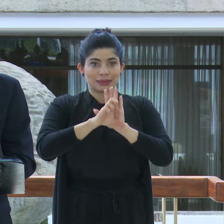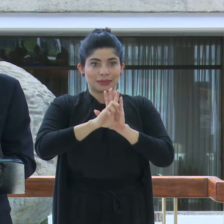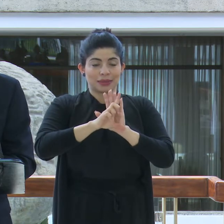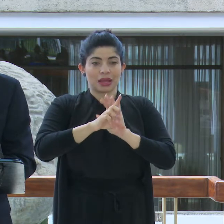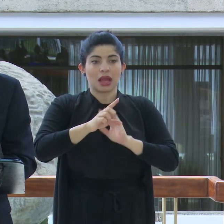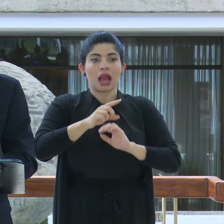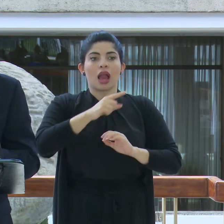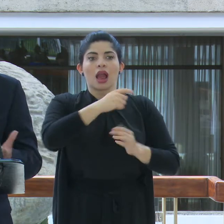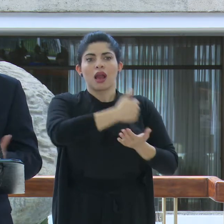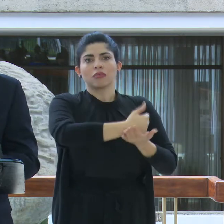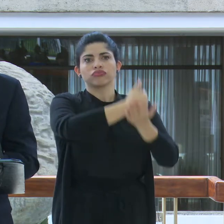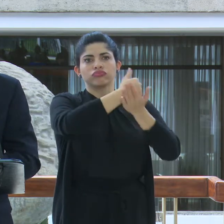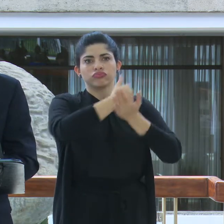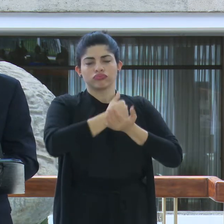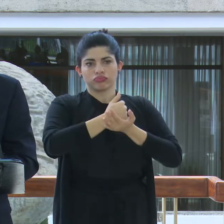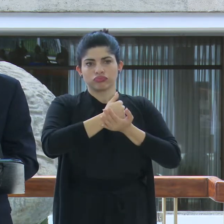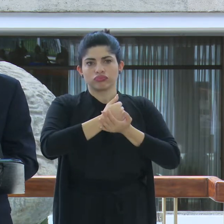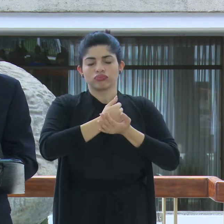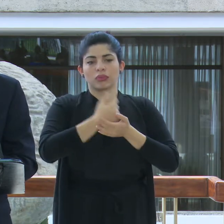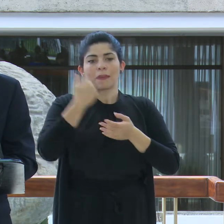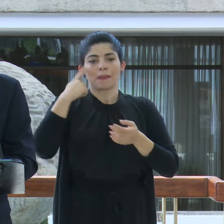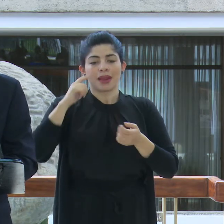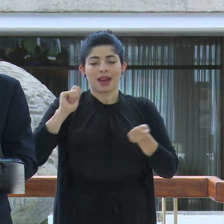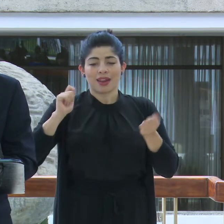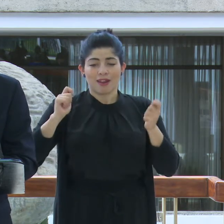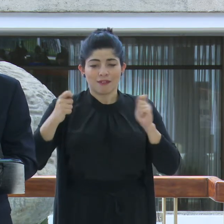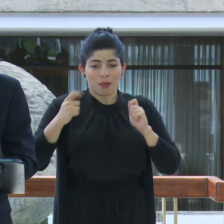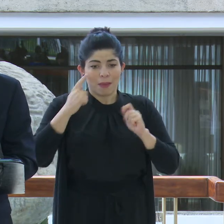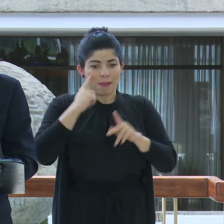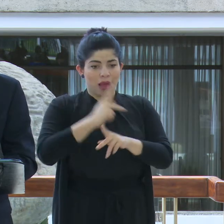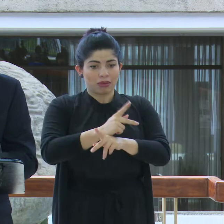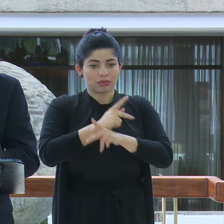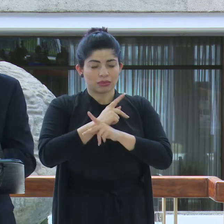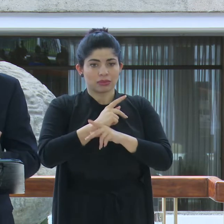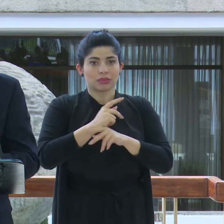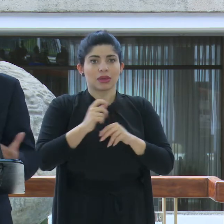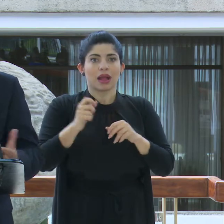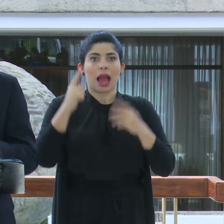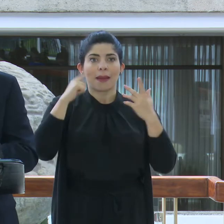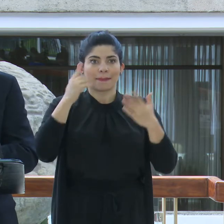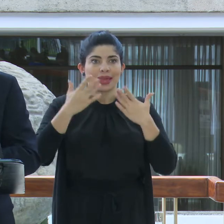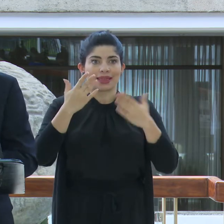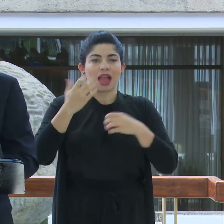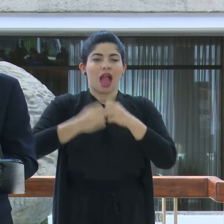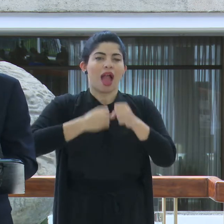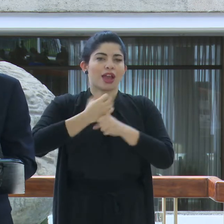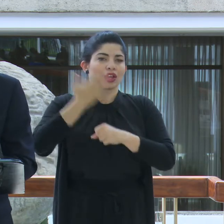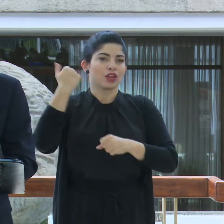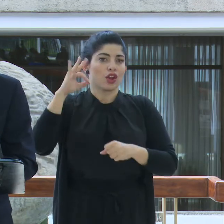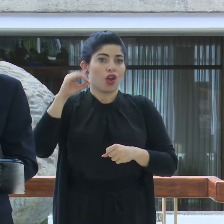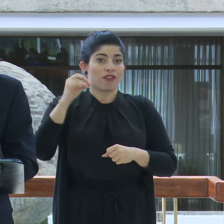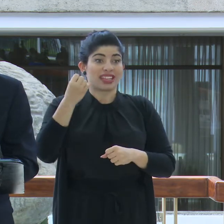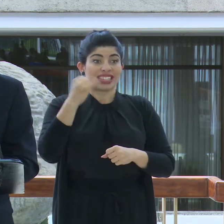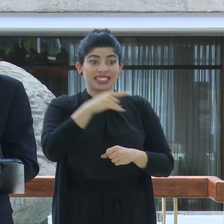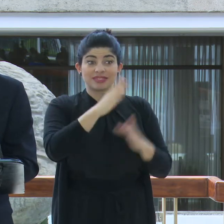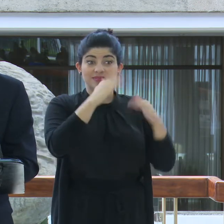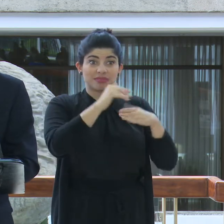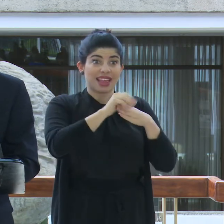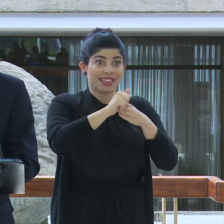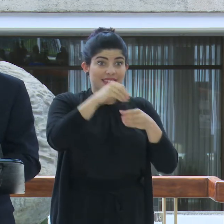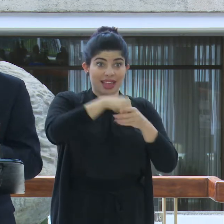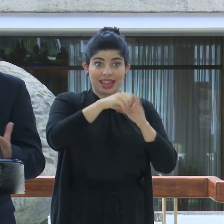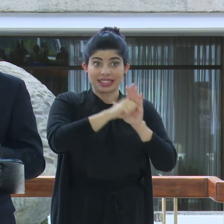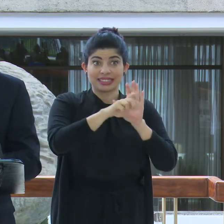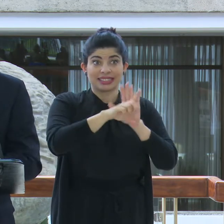ayuda que nos dio en pasar las grandes reformas ambientales de los años 90 y sin él y su liderazgo en la Asamblea Legislativa.